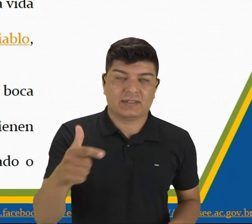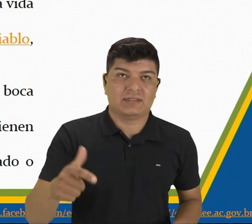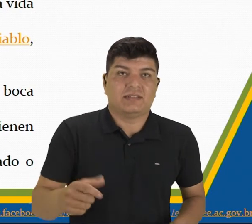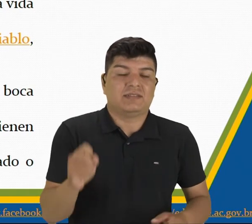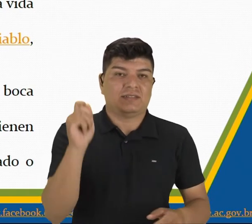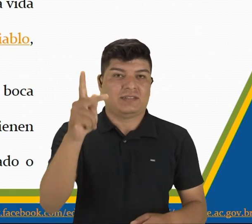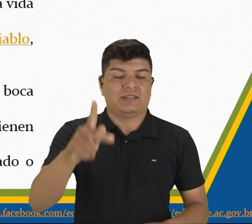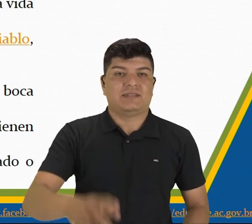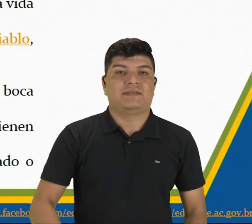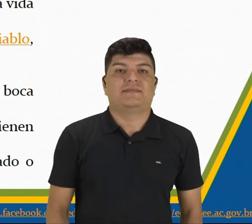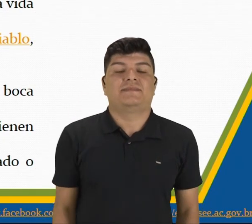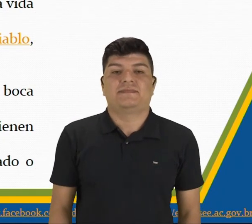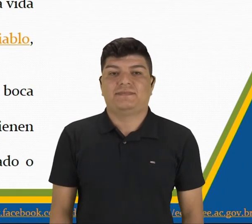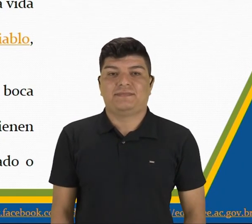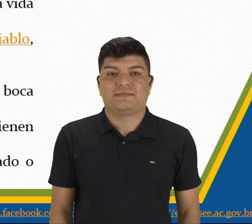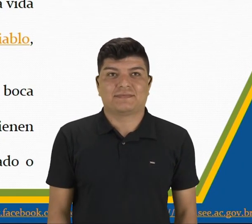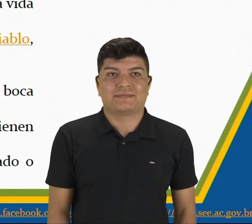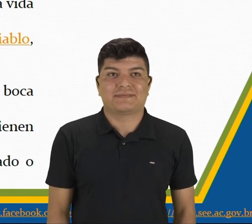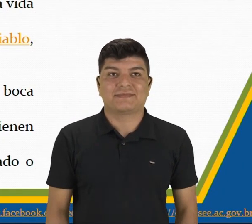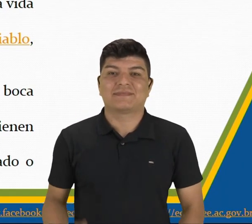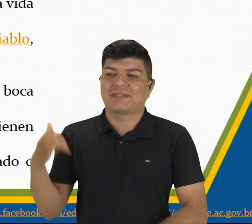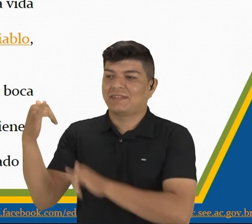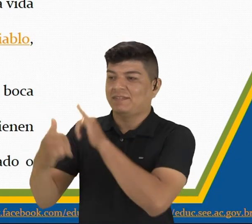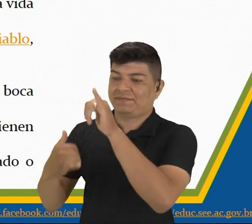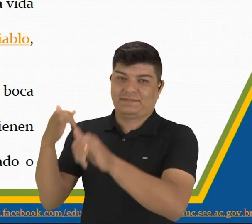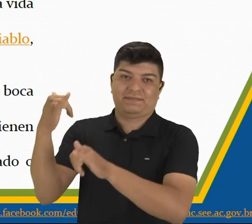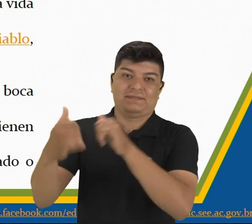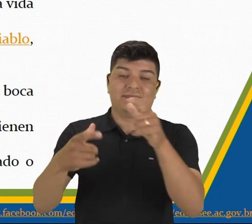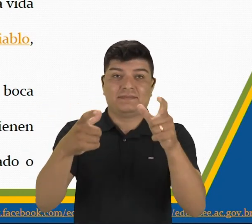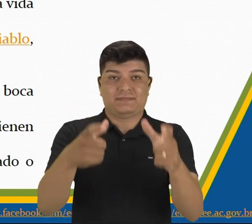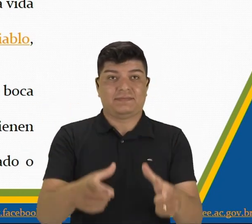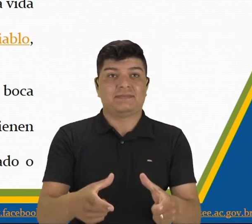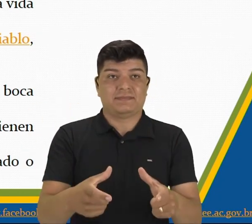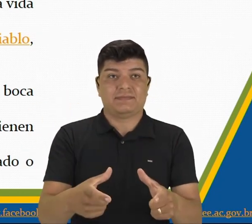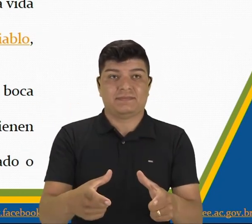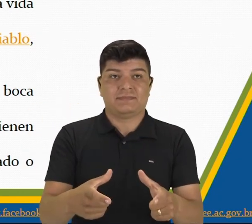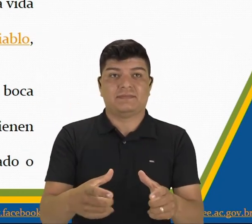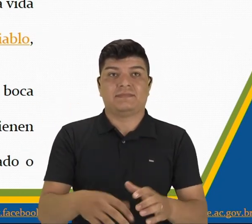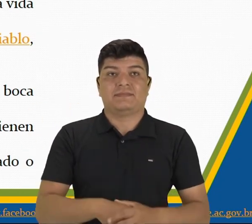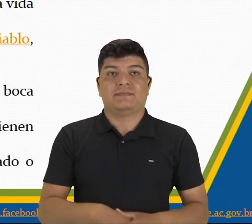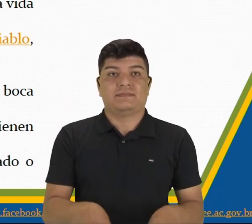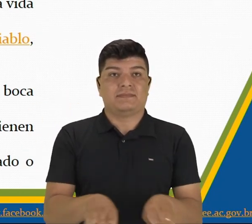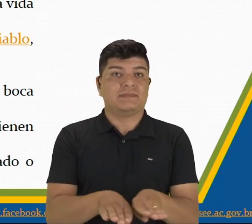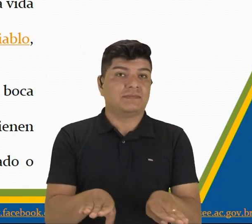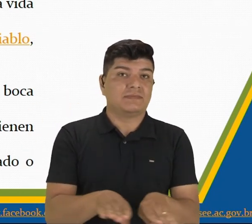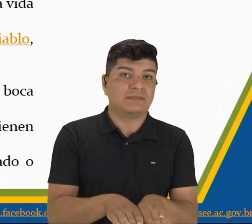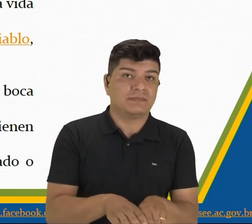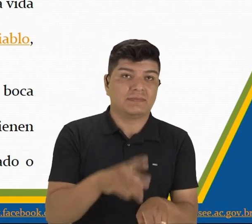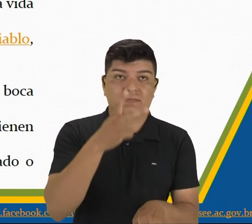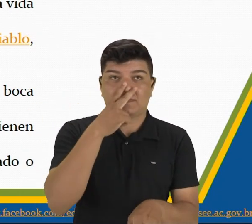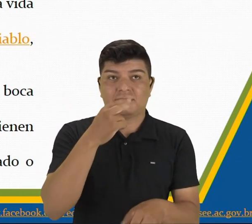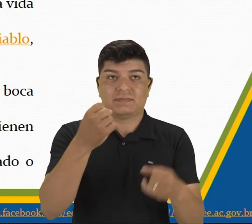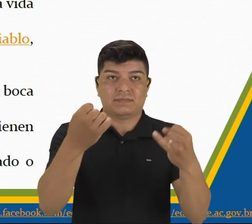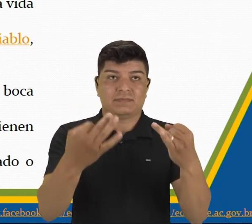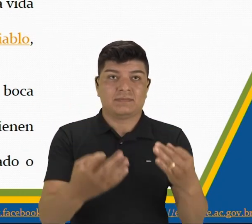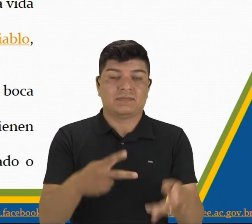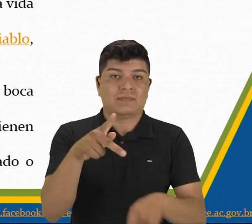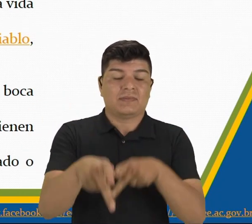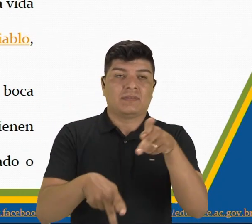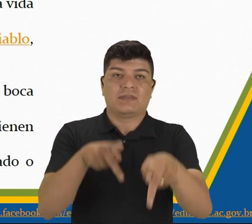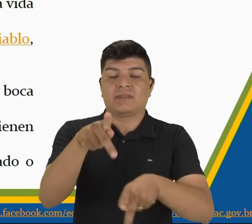¿ok? Leyendas locales. Las leyendas locales es una narración popular